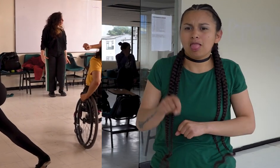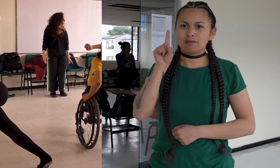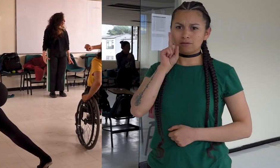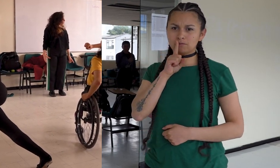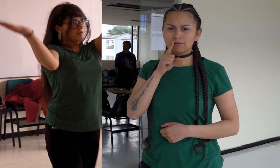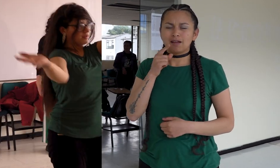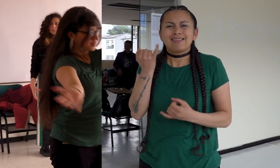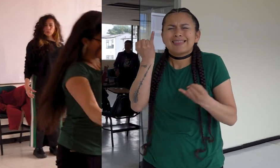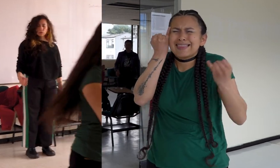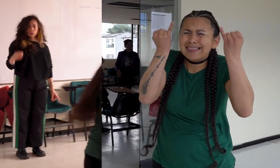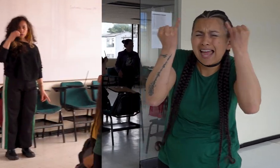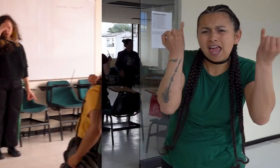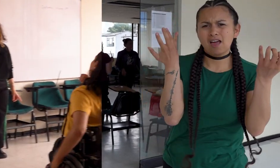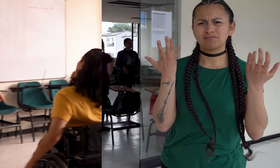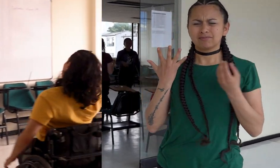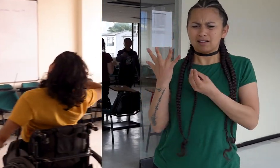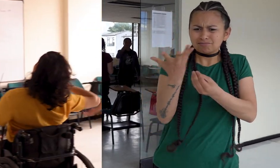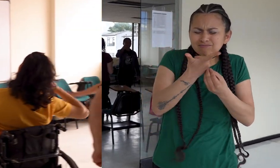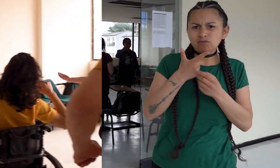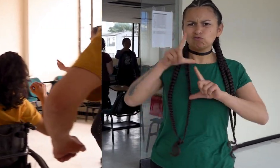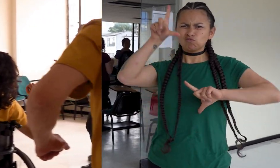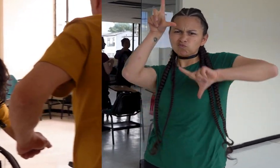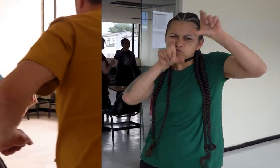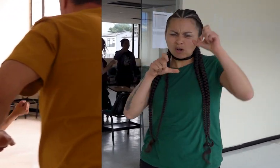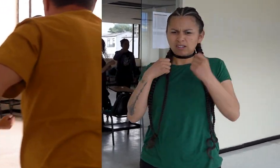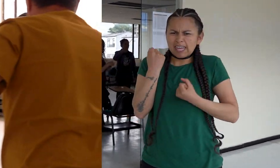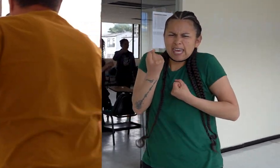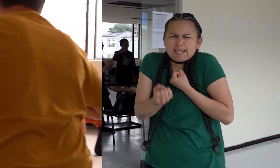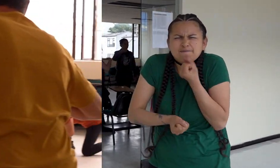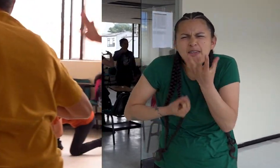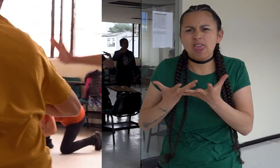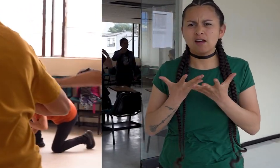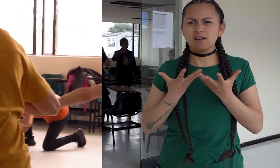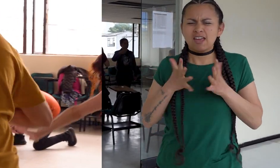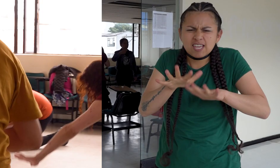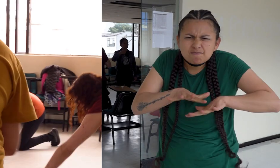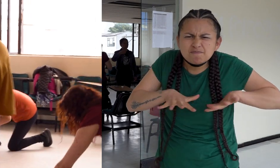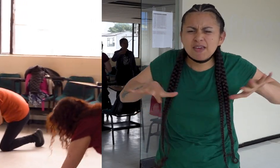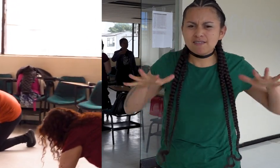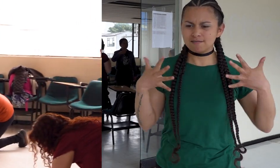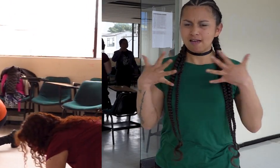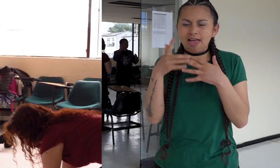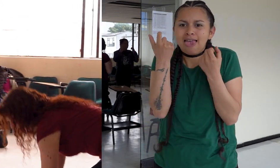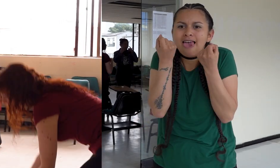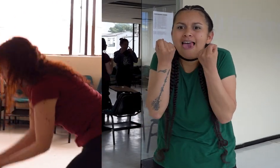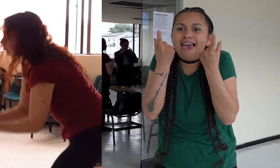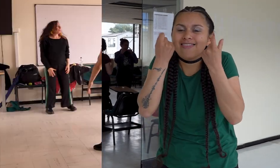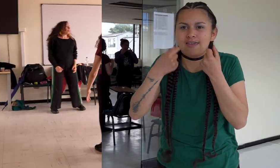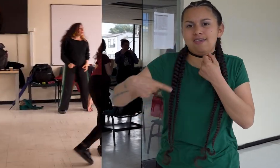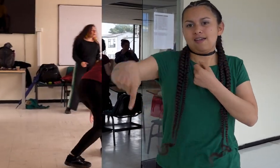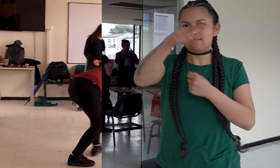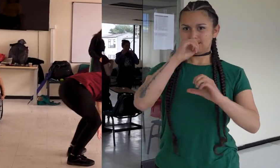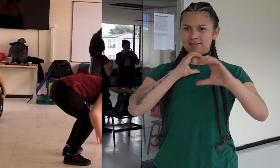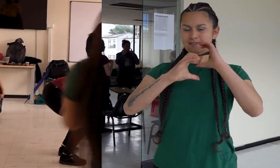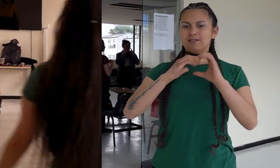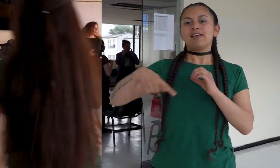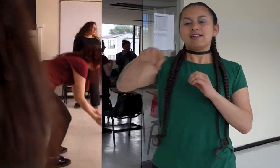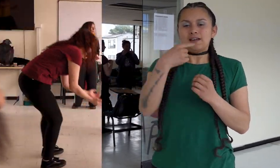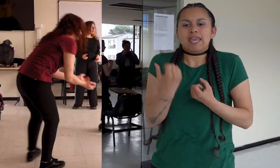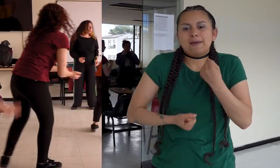personas sordas, personas oyentes participando de escenarios de arte que a través del cuerpo, la expresión, del manejo del espacio podemos lograr y dar